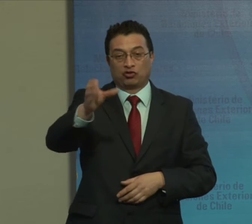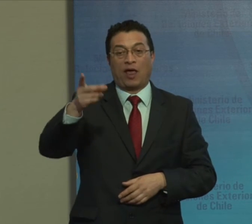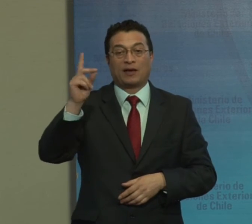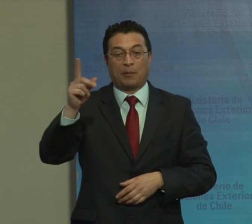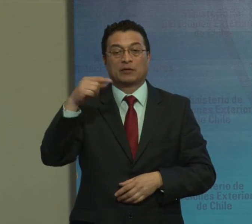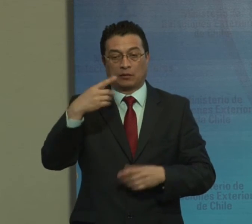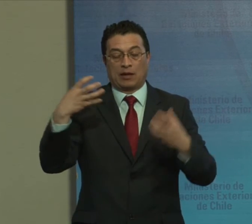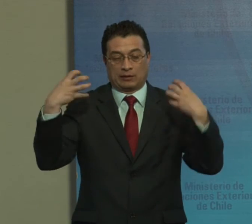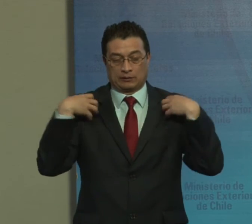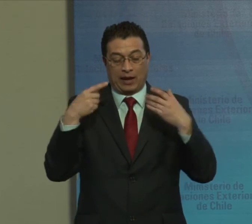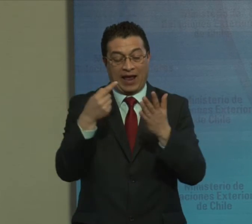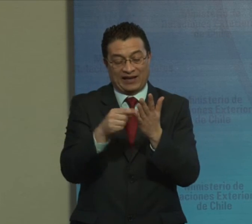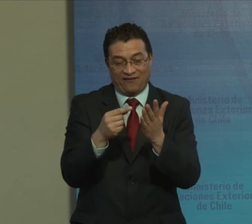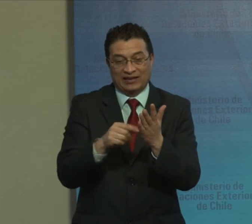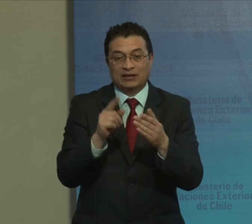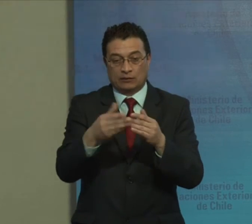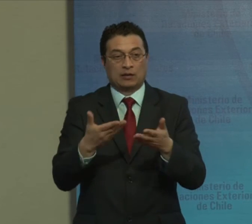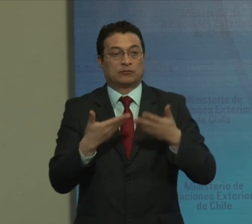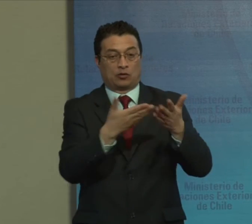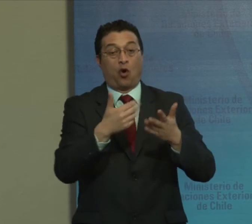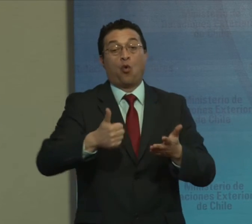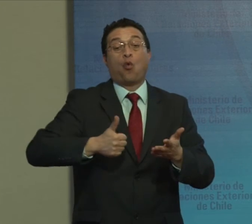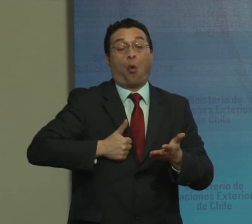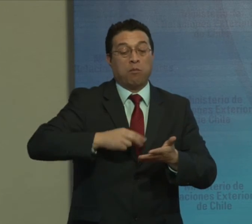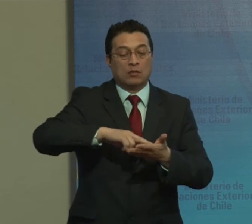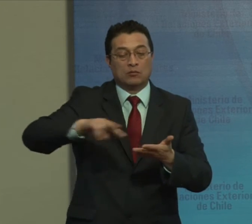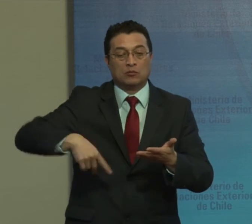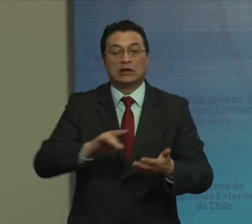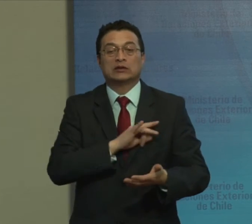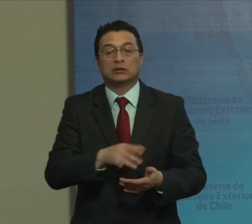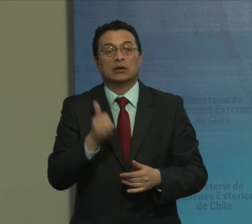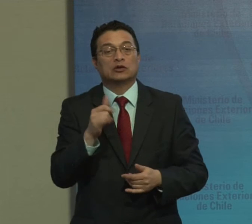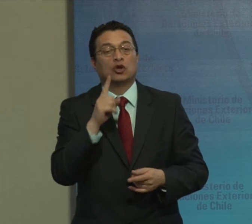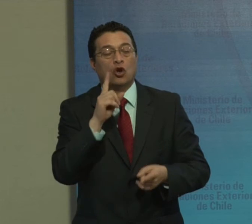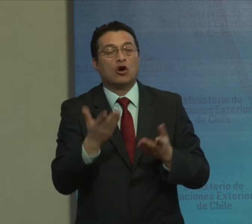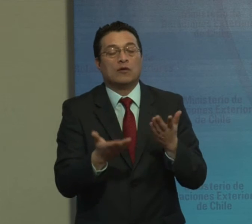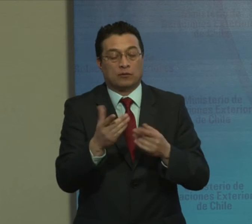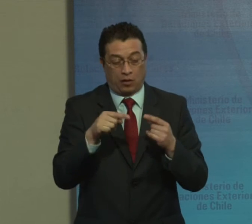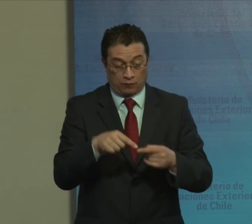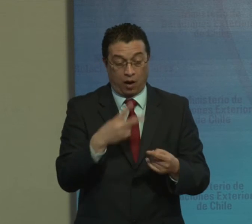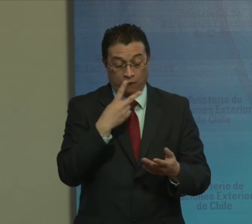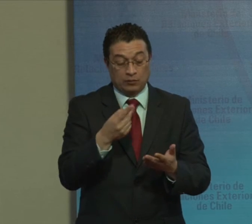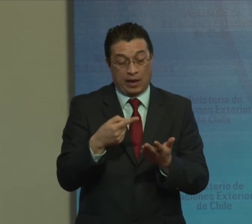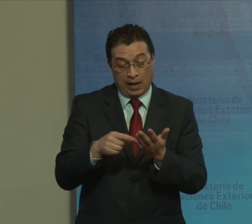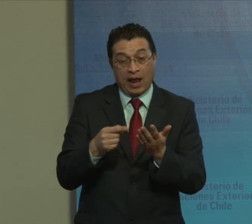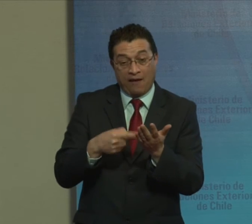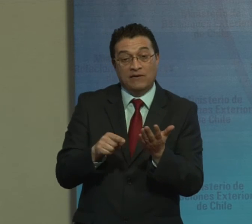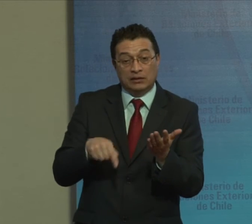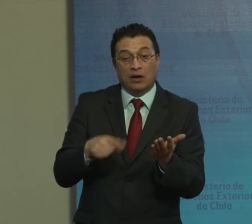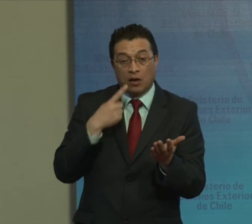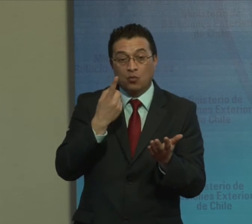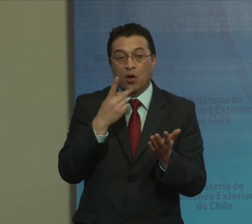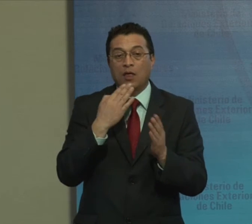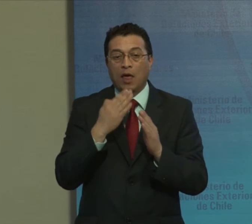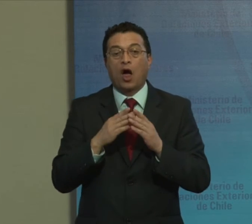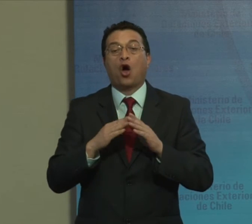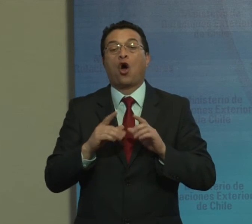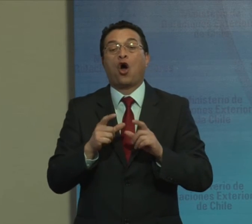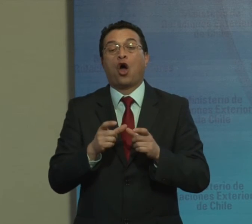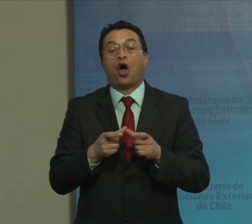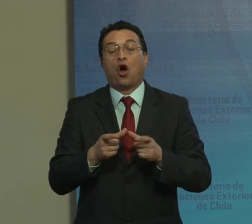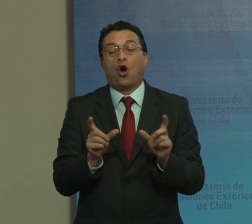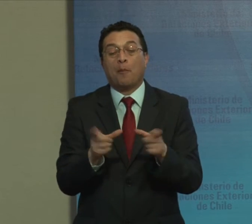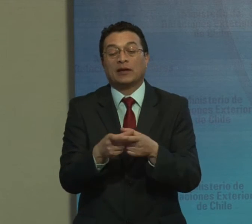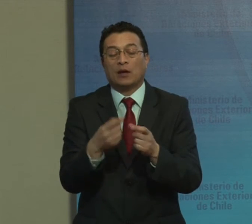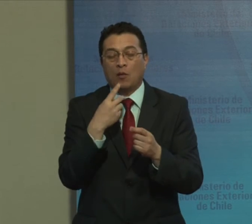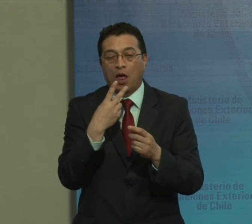Encargado De revisar El grado De cumplimiento De la convención En Chile A continuación Revisaremos Algunas recomendaciones Del Comité